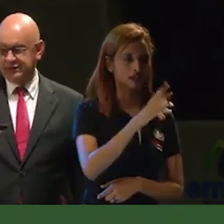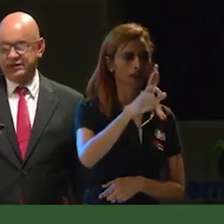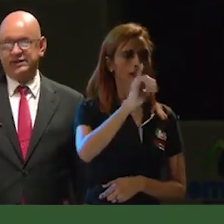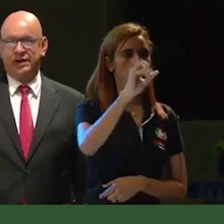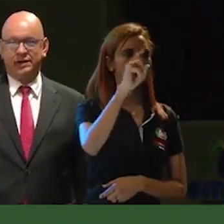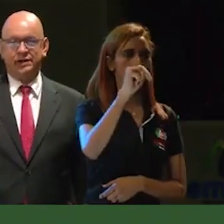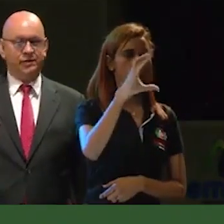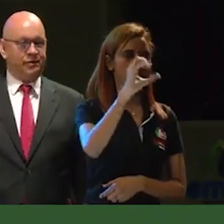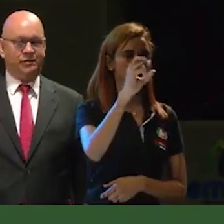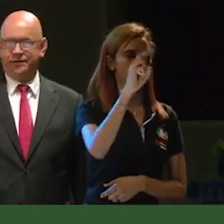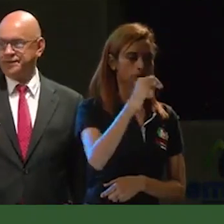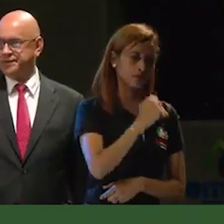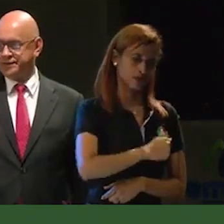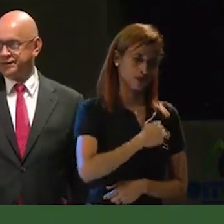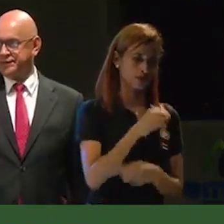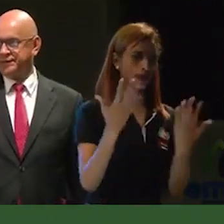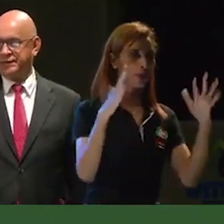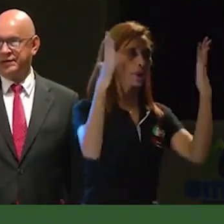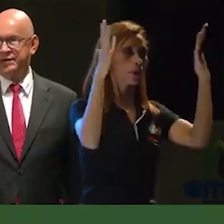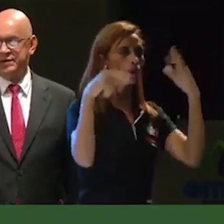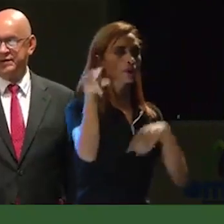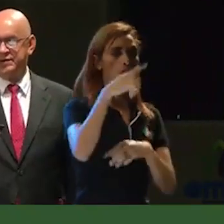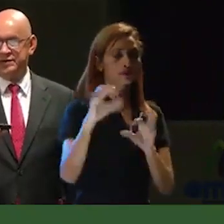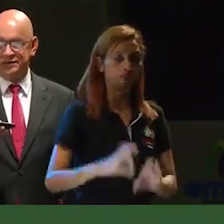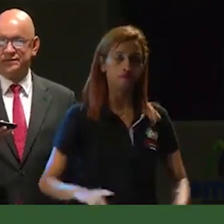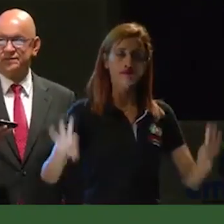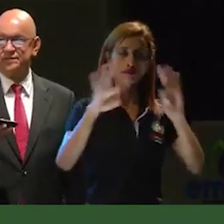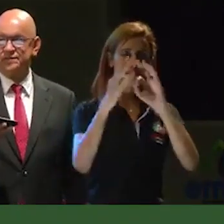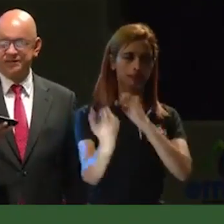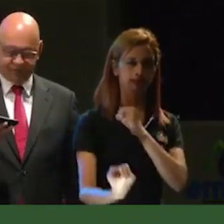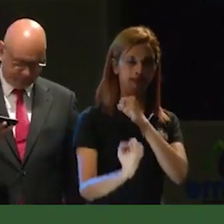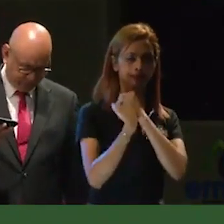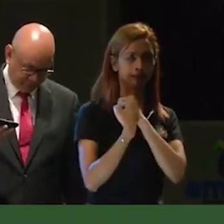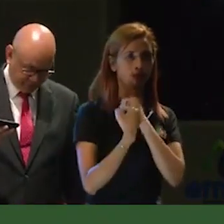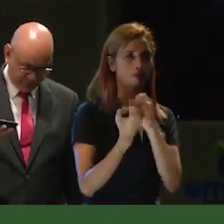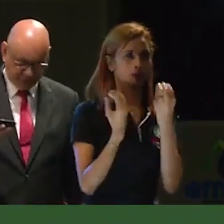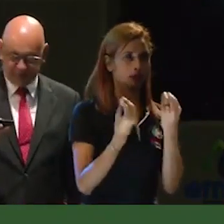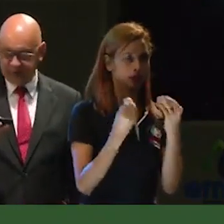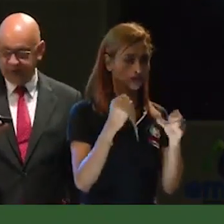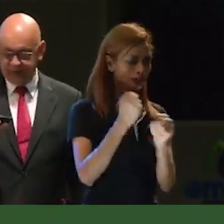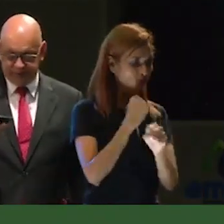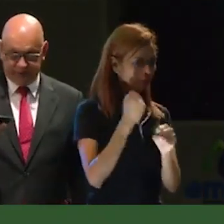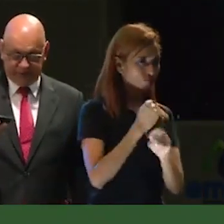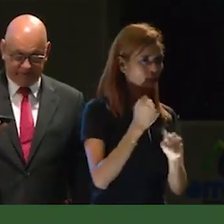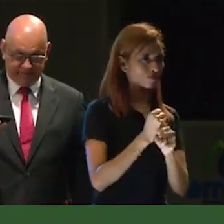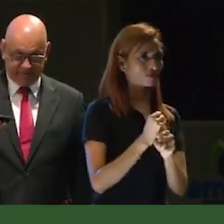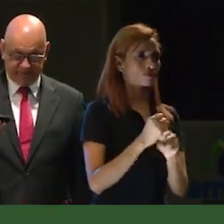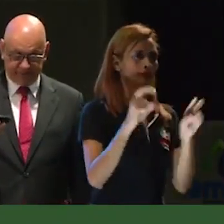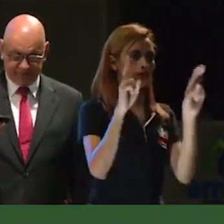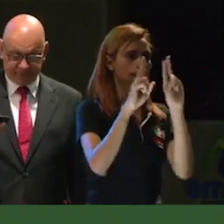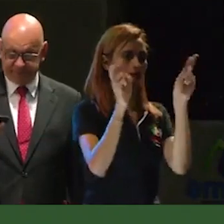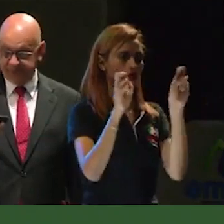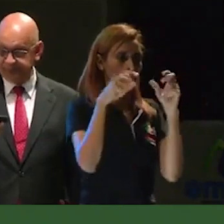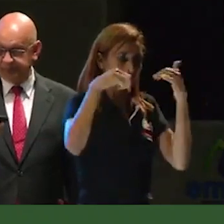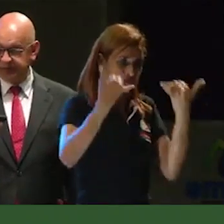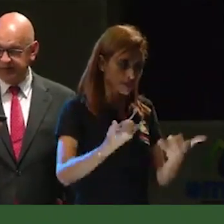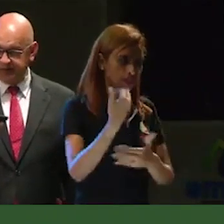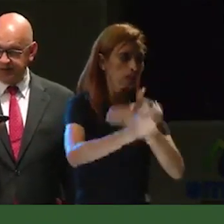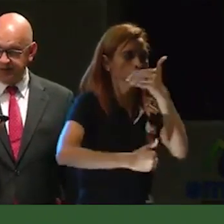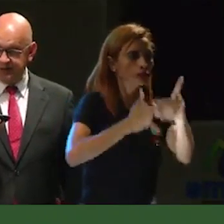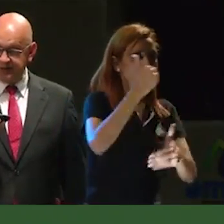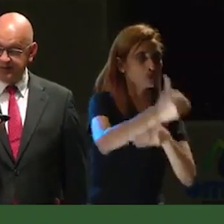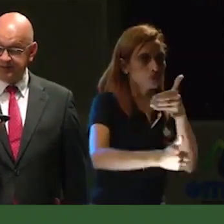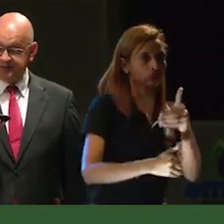para ellos, porque fueron ese baluarte importante para nosotros trabajar en torno a este proceso.